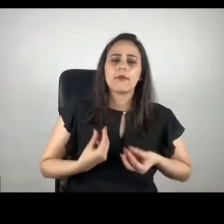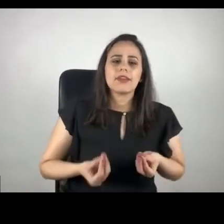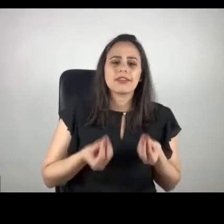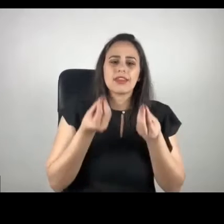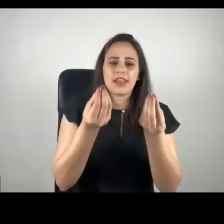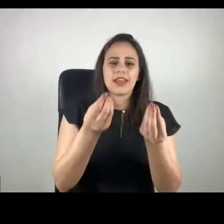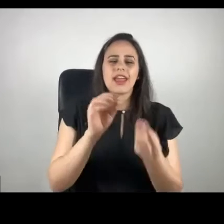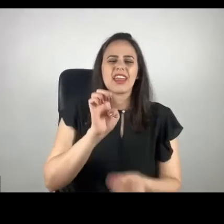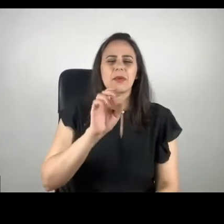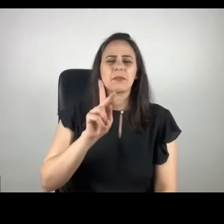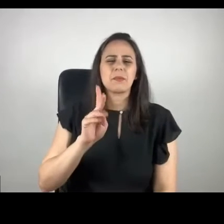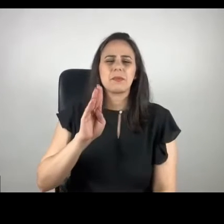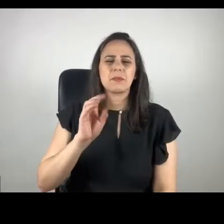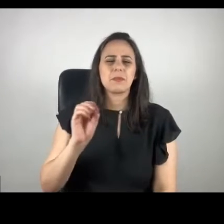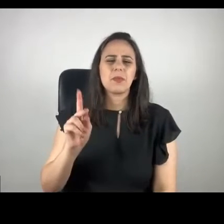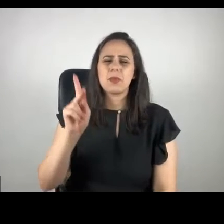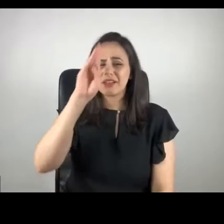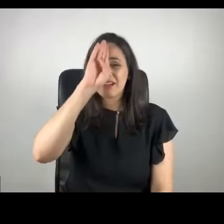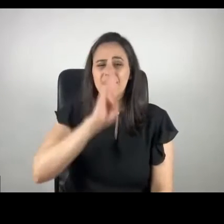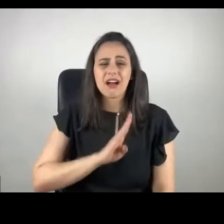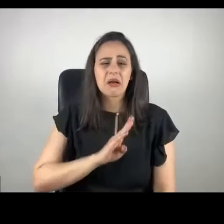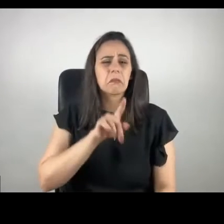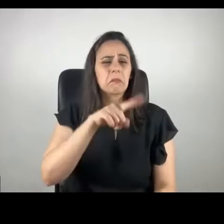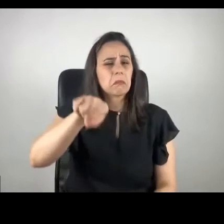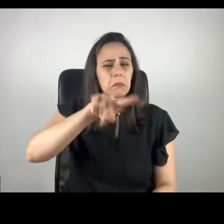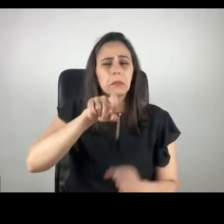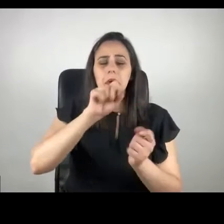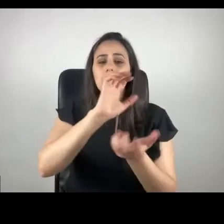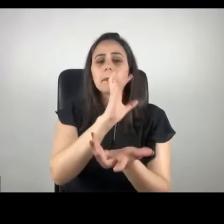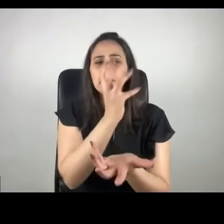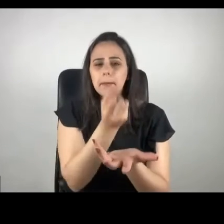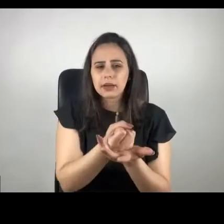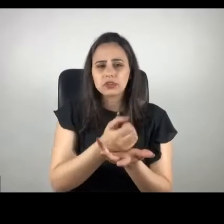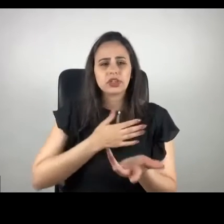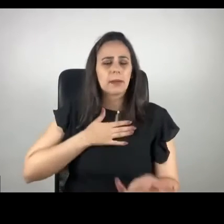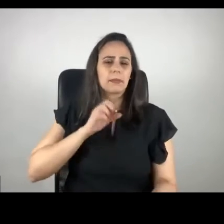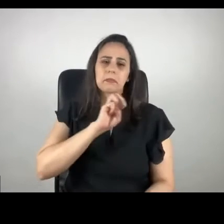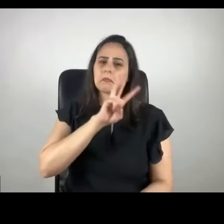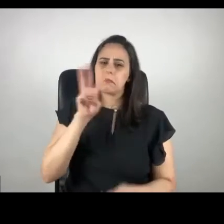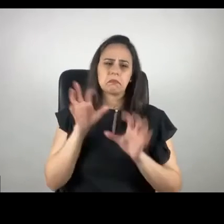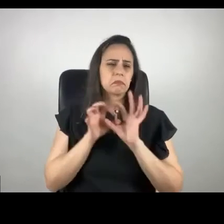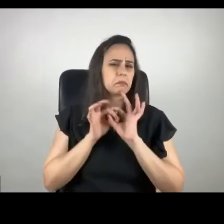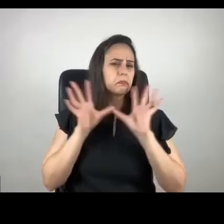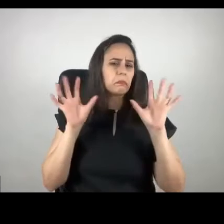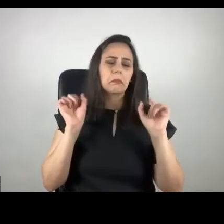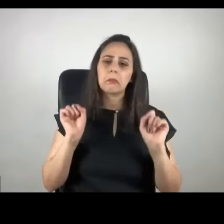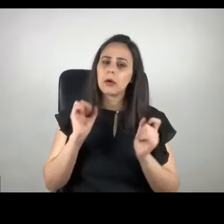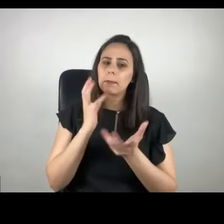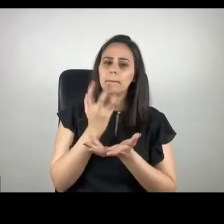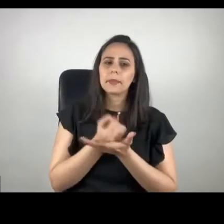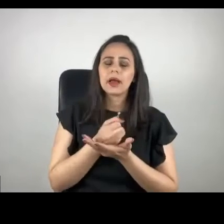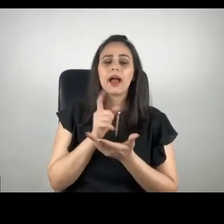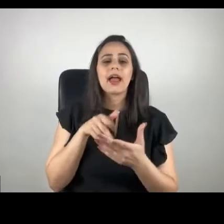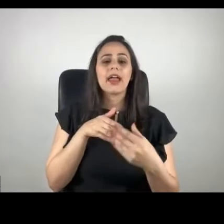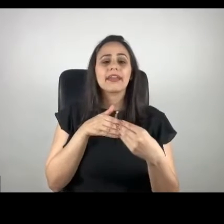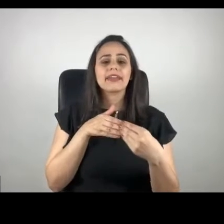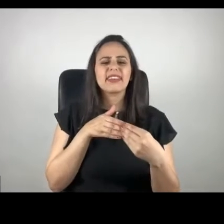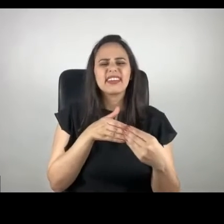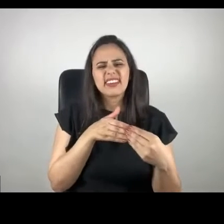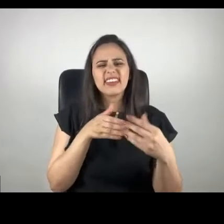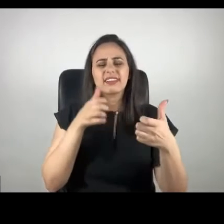o e-book, que é gratuito também, pode baixar no meu site, que é o Guia Interativo de